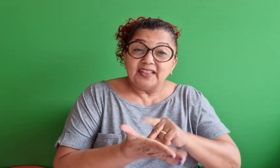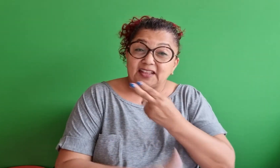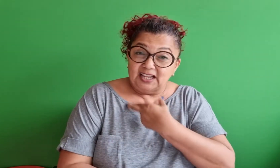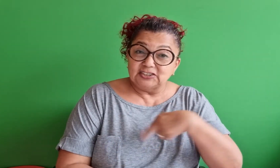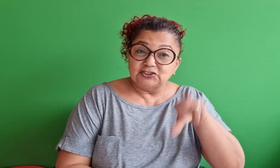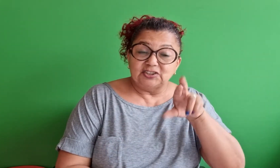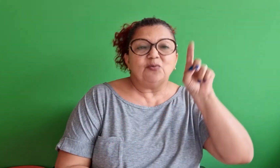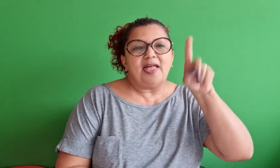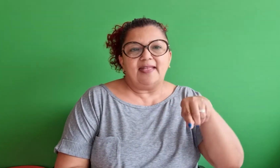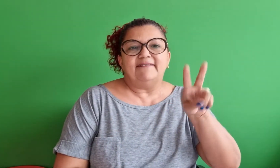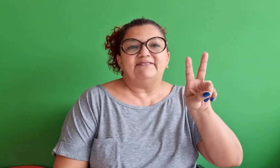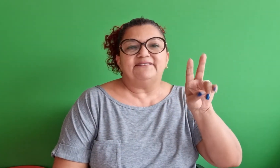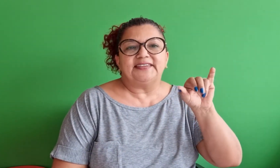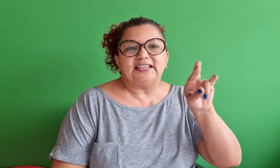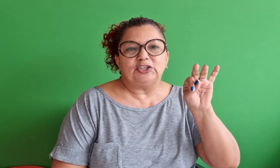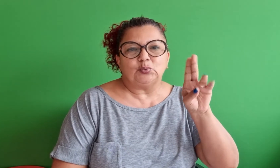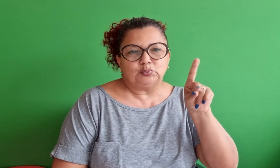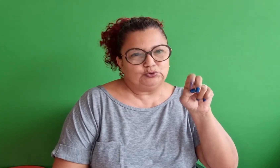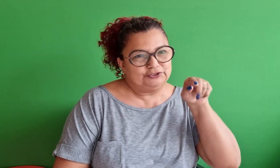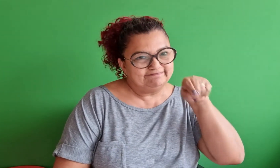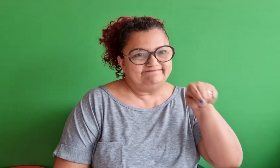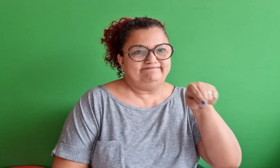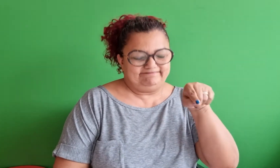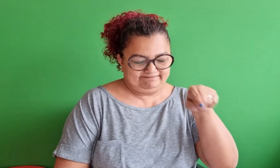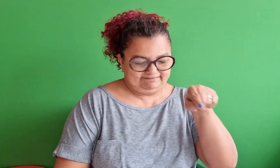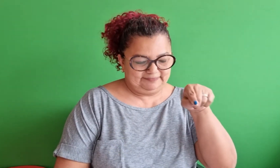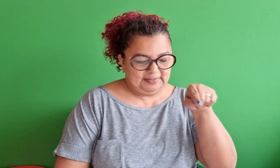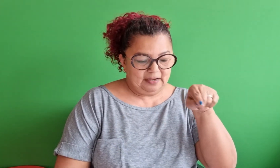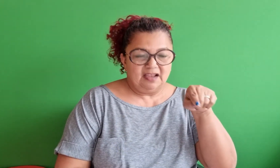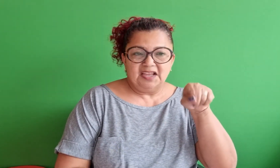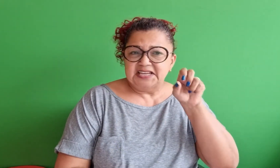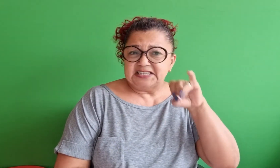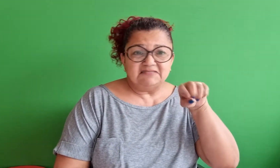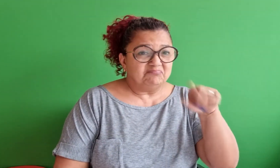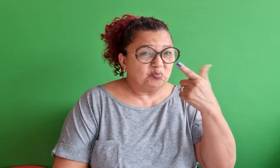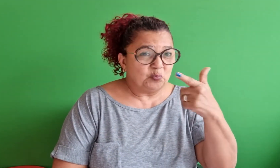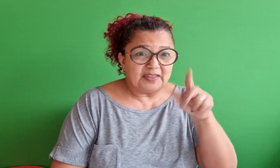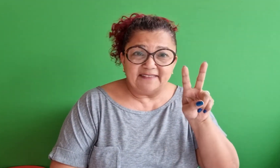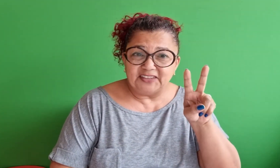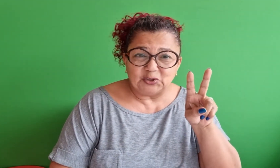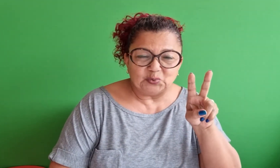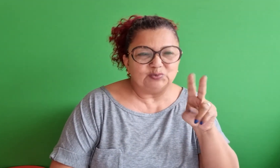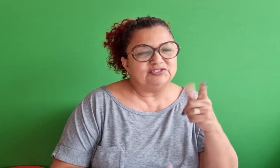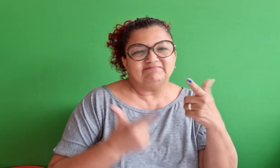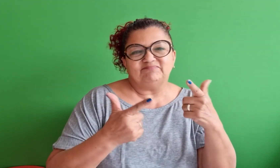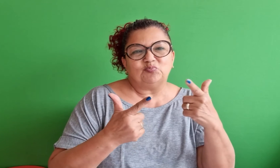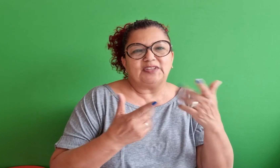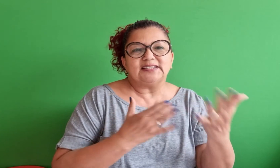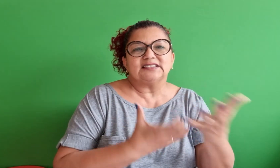Então, a verdadeira religião é virtude e fora da virtude